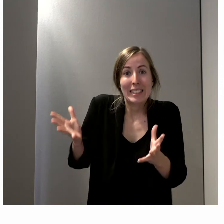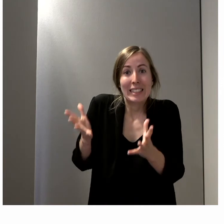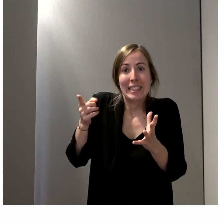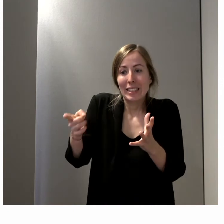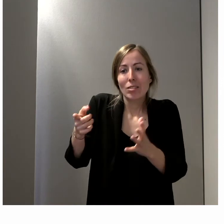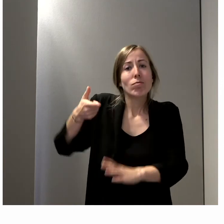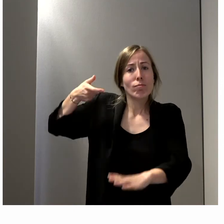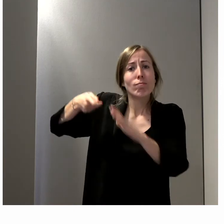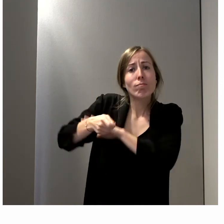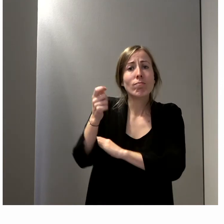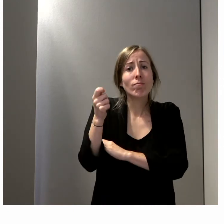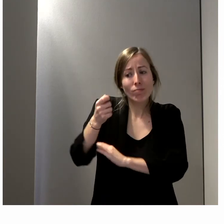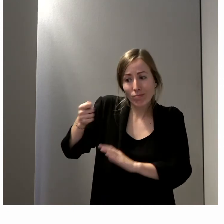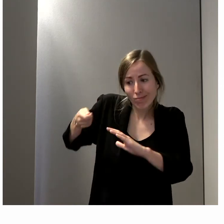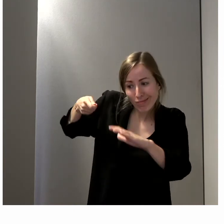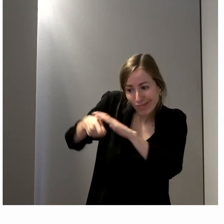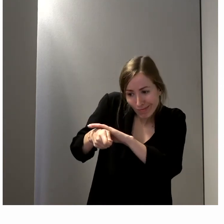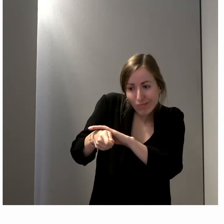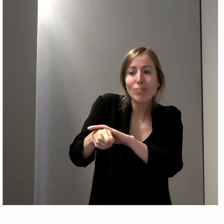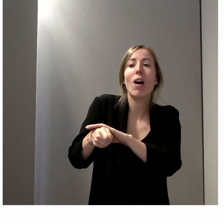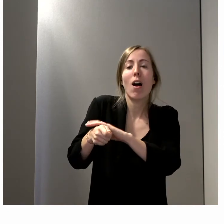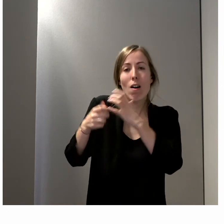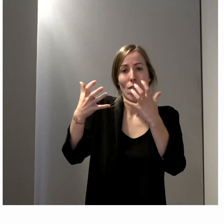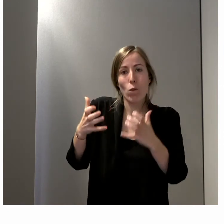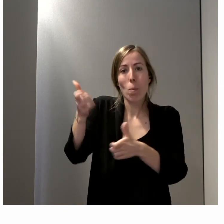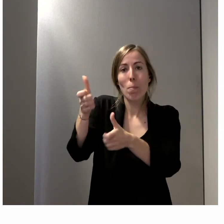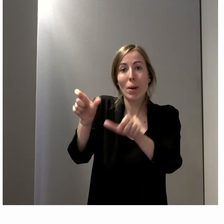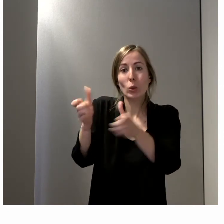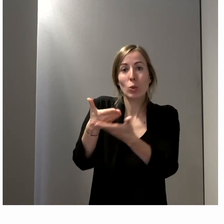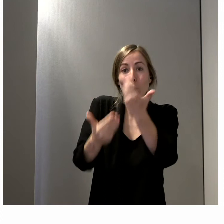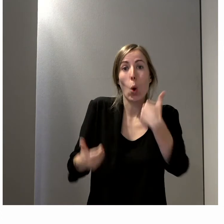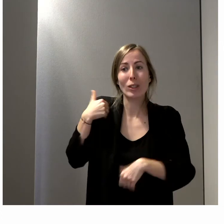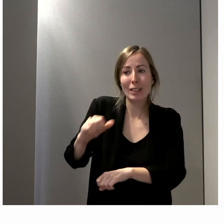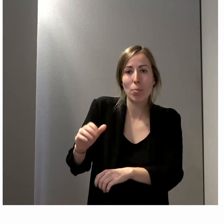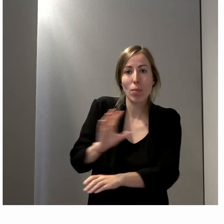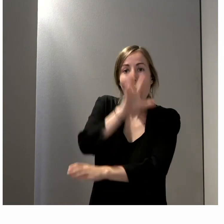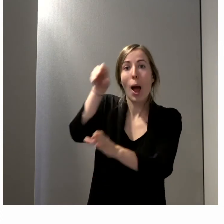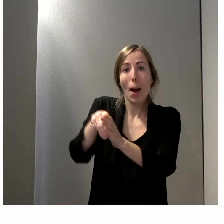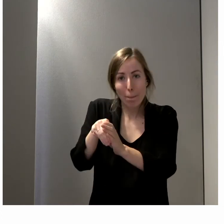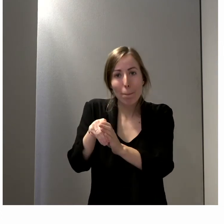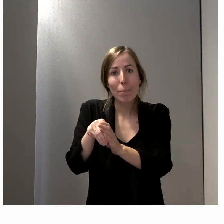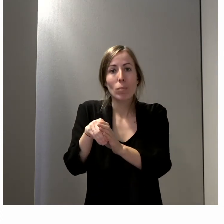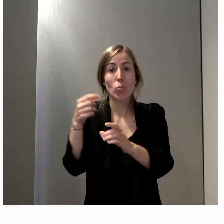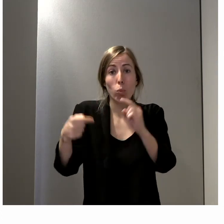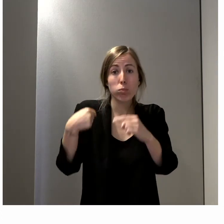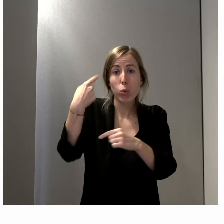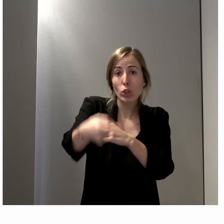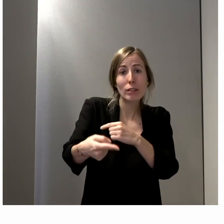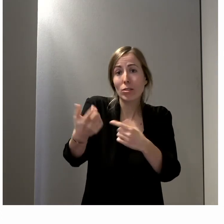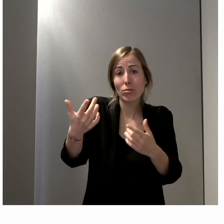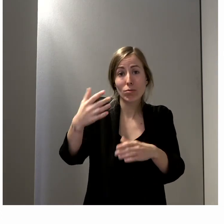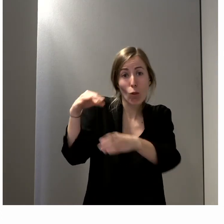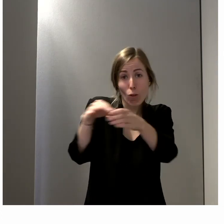incités financièrement à présenter des candidats en situation de handicap, par exemple, aux prochaines législatives.